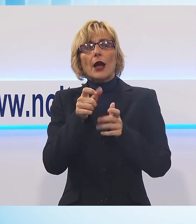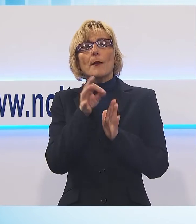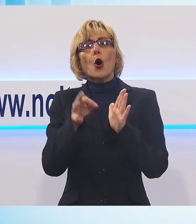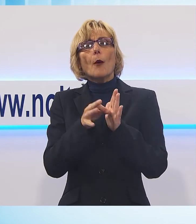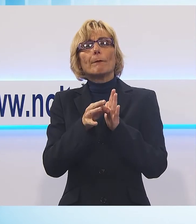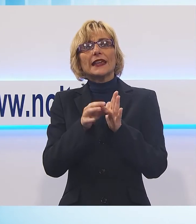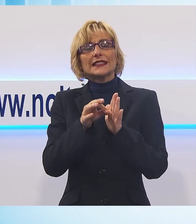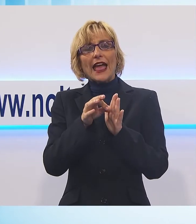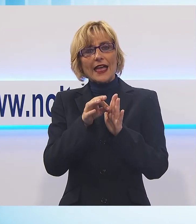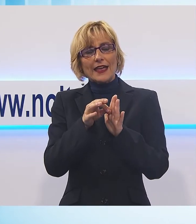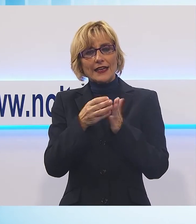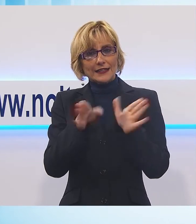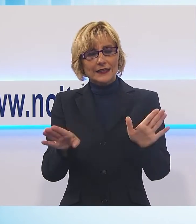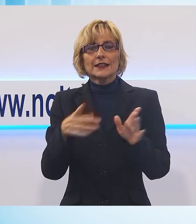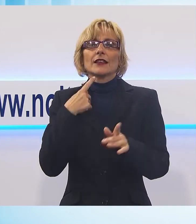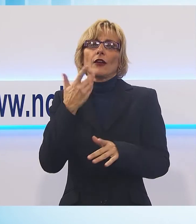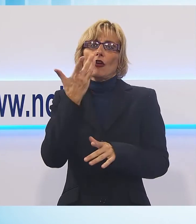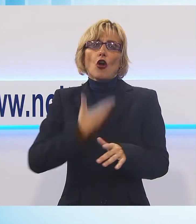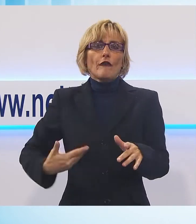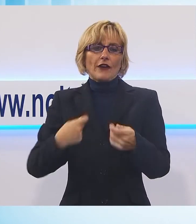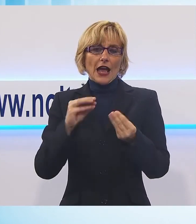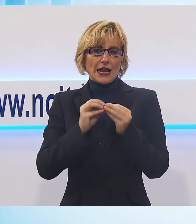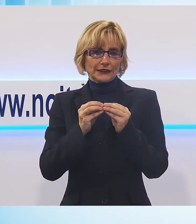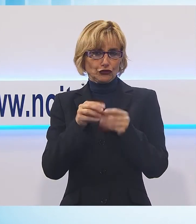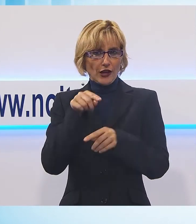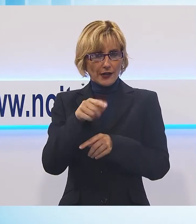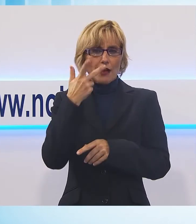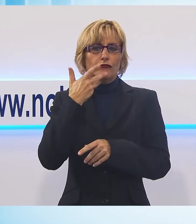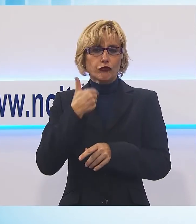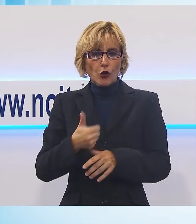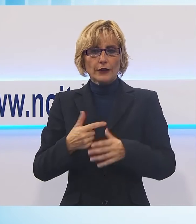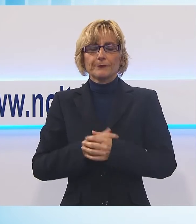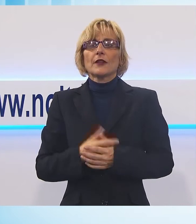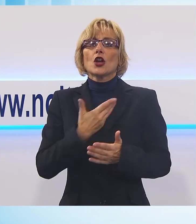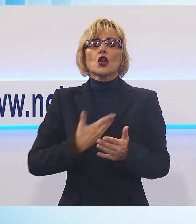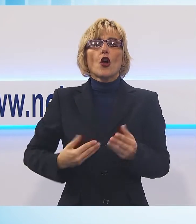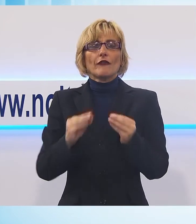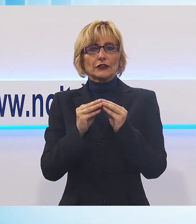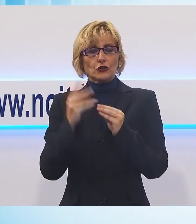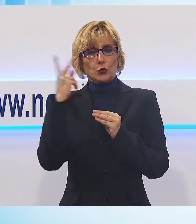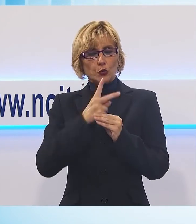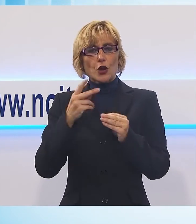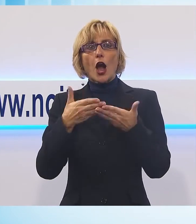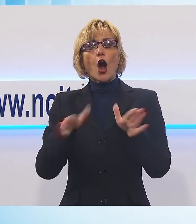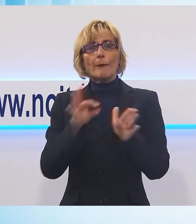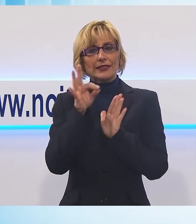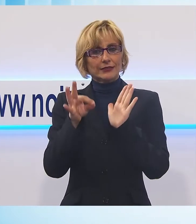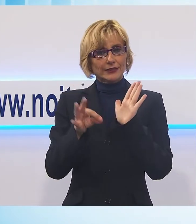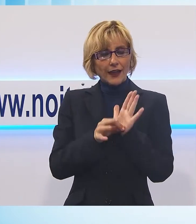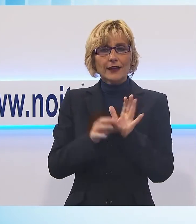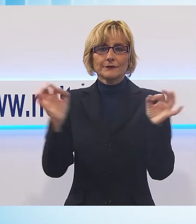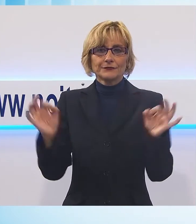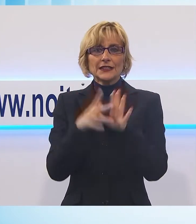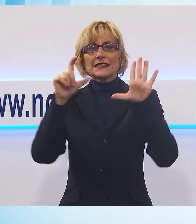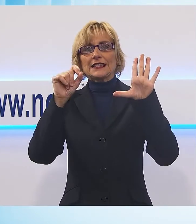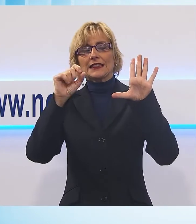oggi dalla Confartigianato La Confartigianato Imprese di Lucca ha organizzato un Open Day per celebrare il suo settantesimo